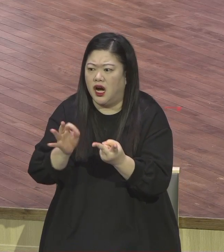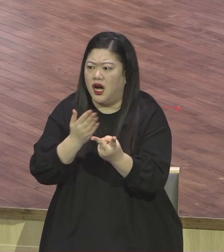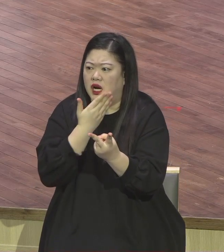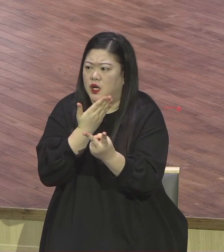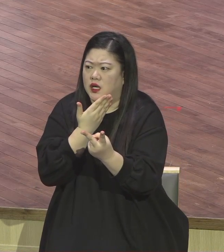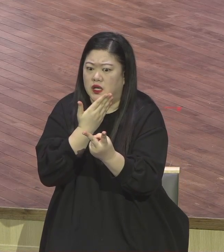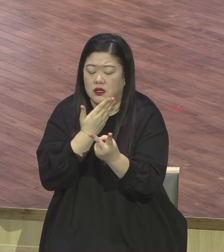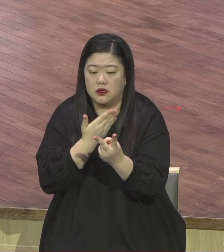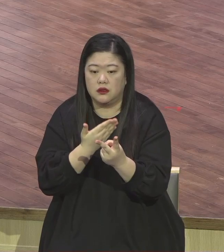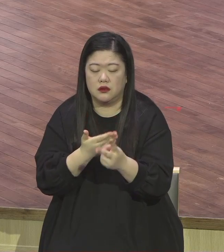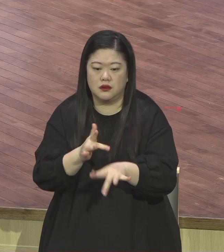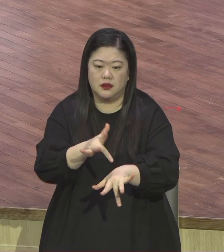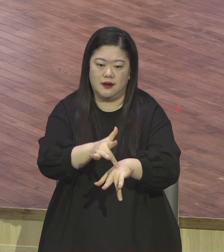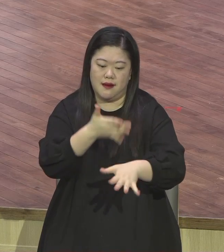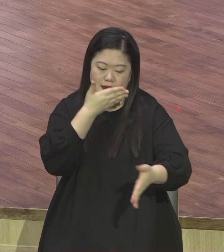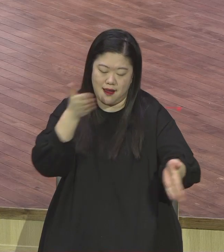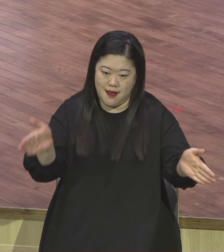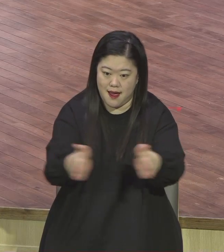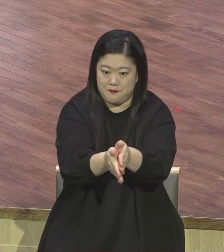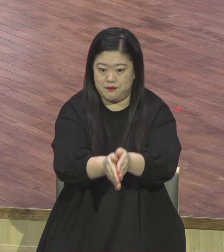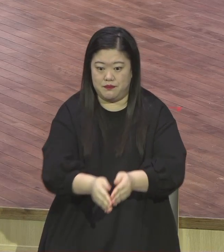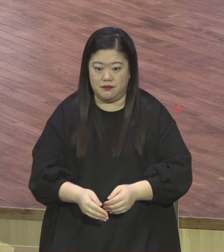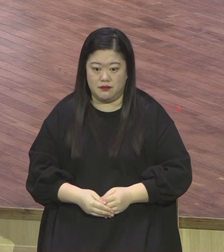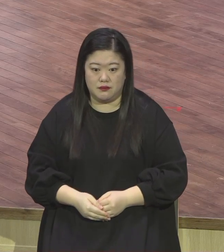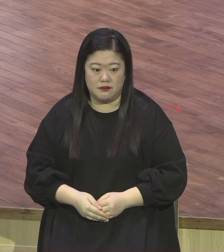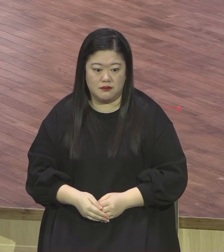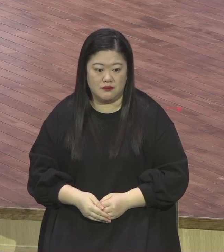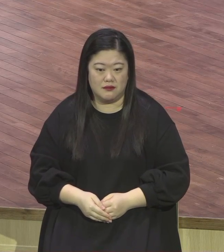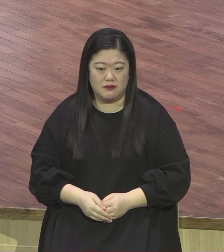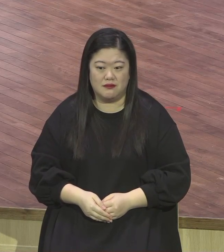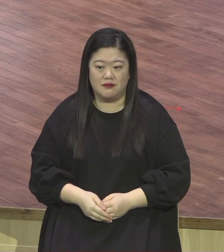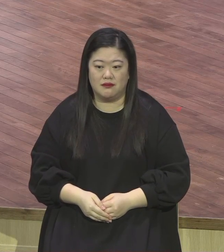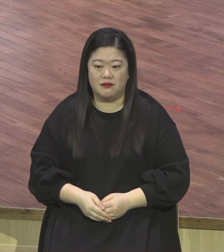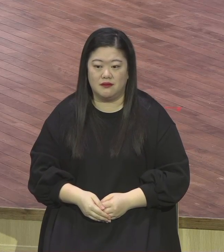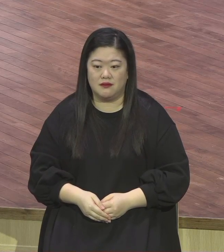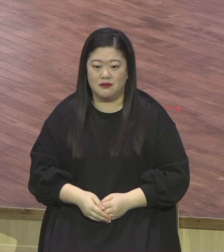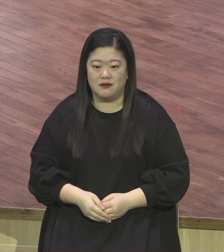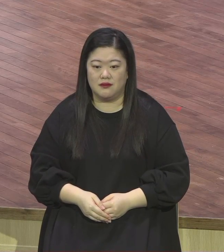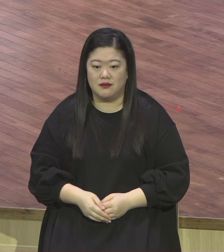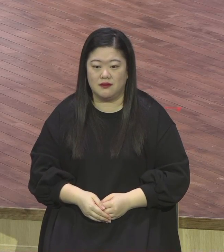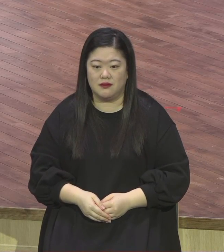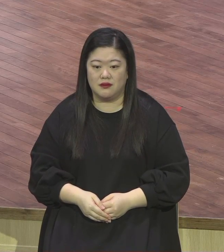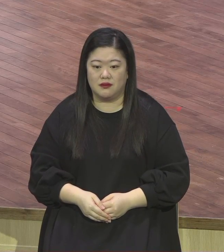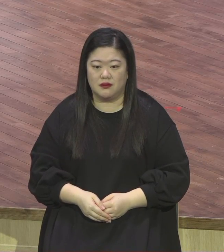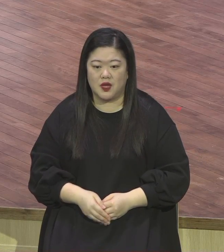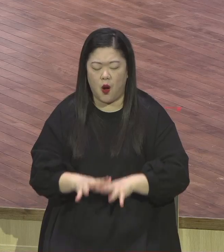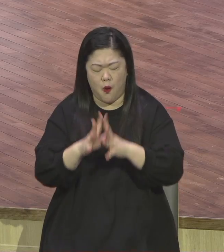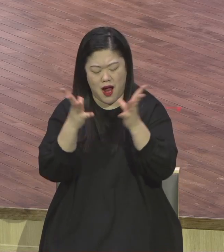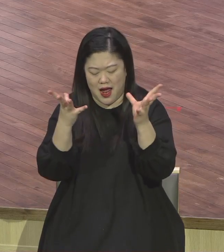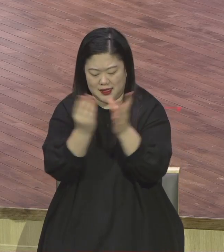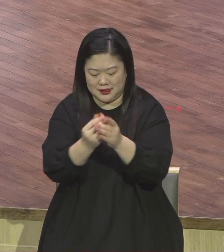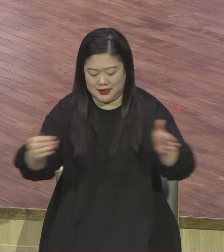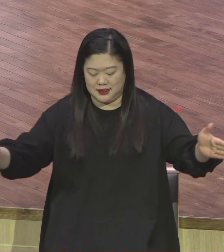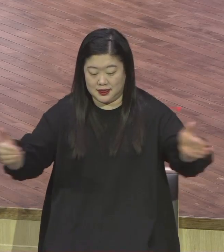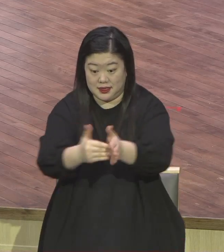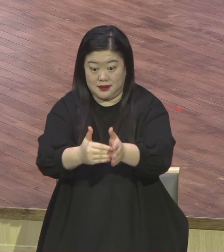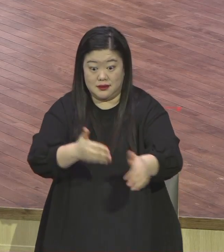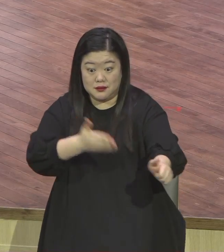영계 모든 성도들 이런 모습에서 오늘 벗어나시기 바랍니다 벗어나라는 것입니다 우리는